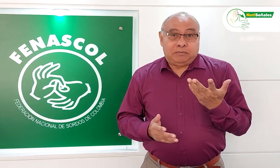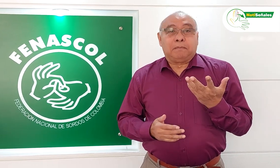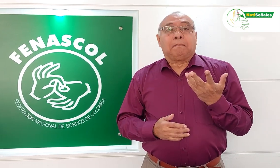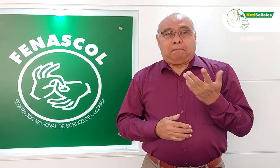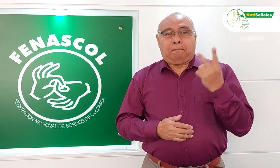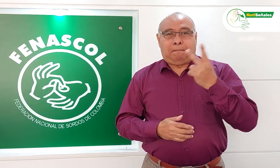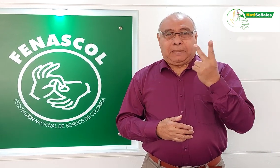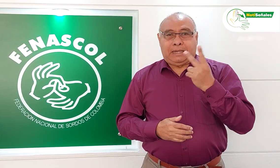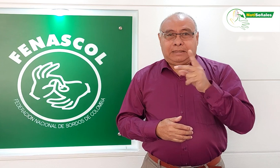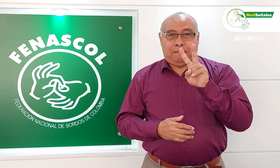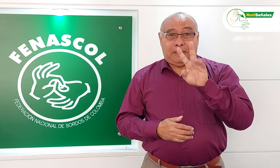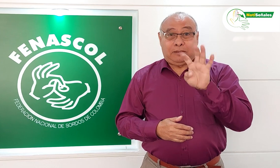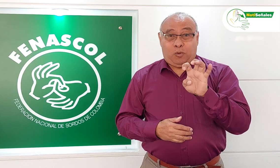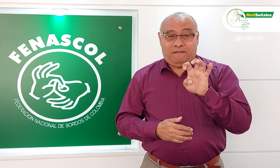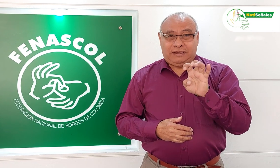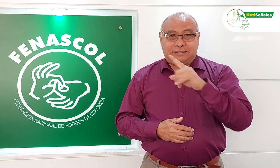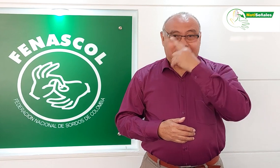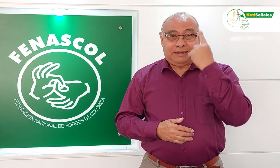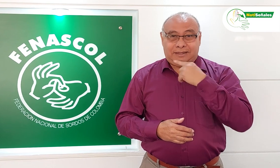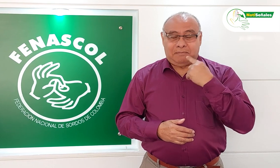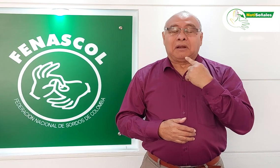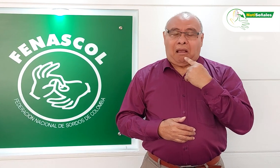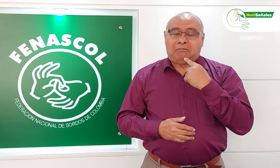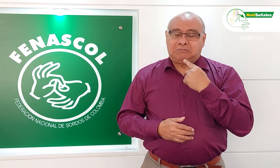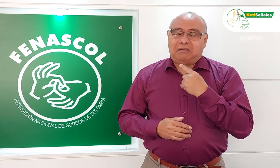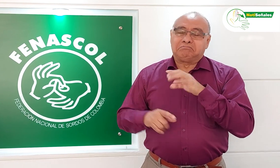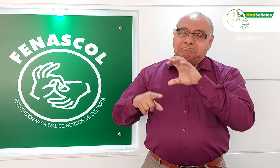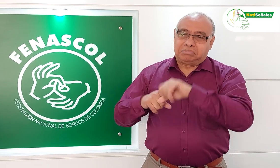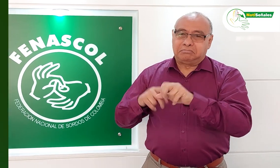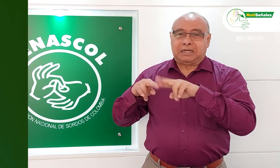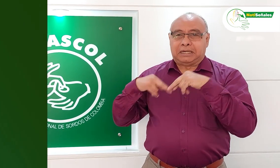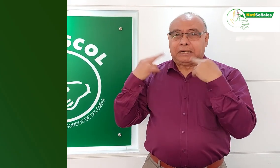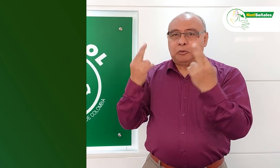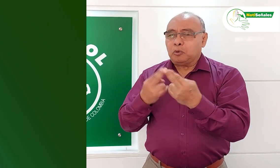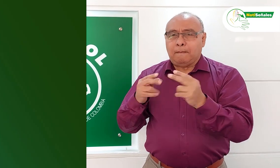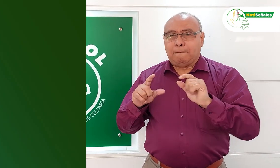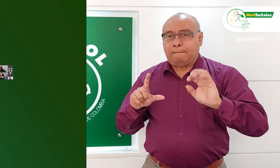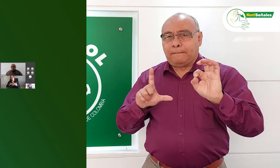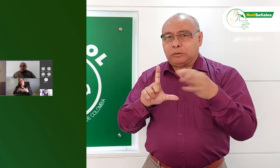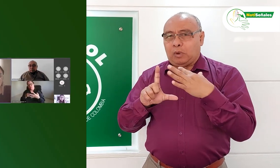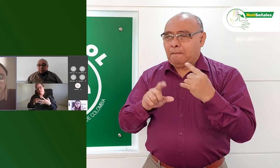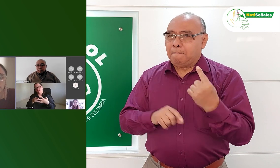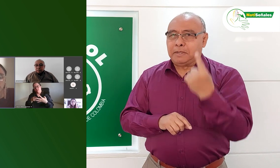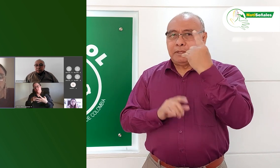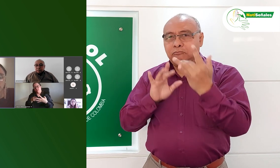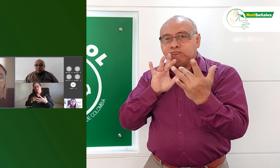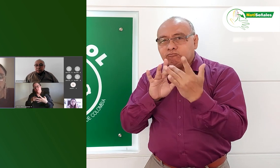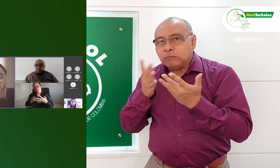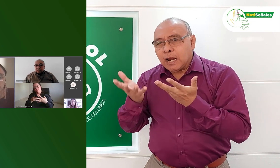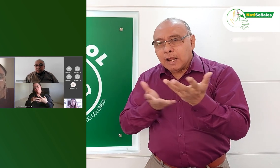proceso de nuevo. El pasado 29 de septiembre tuvimos una primera reunión de manera virtual con